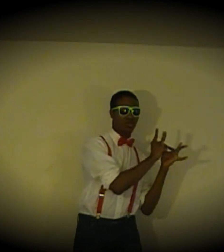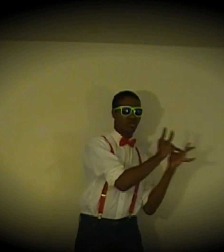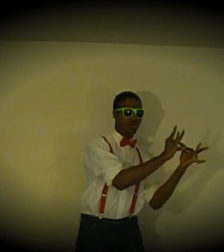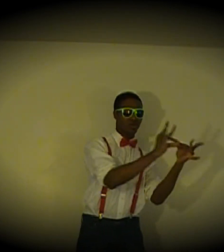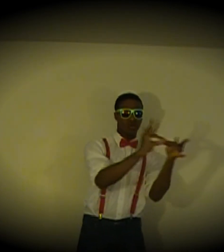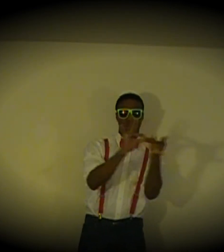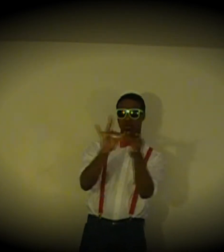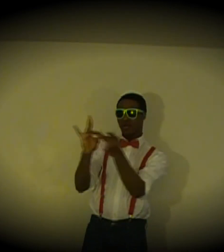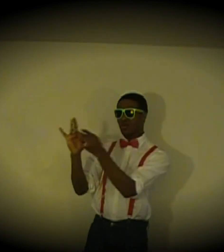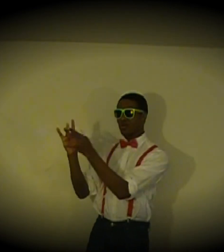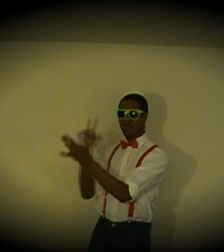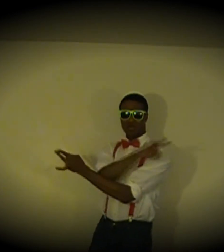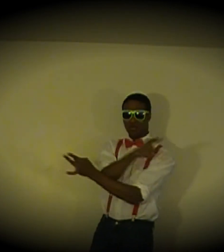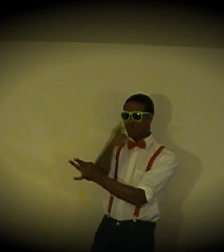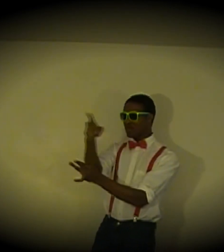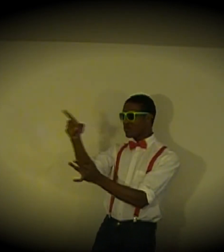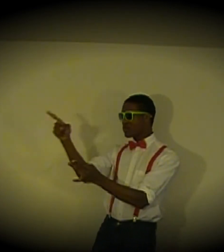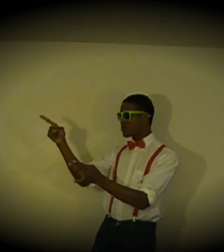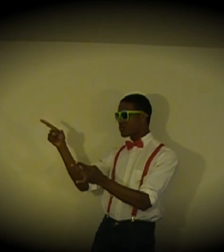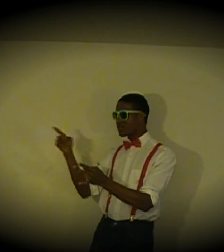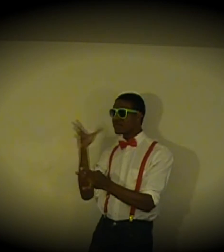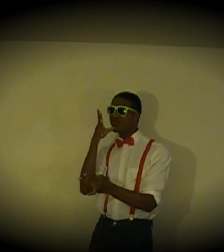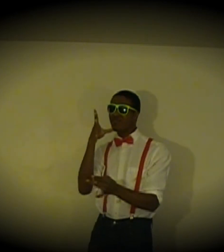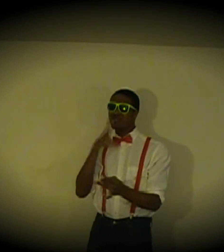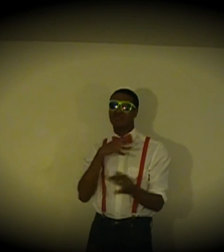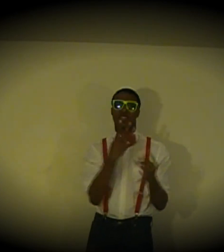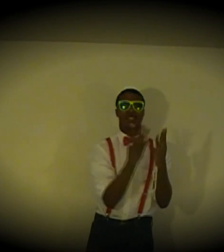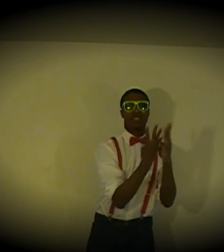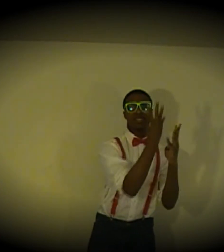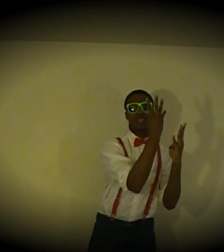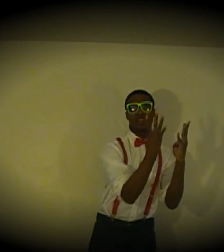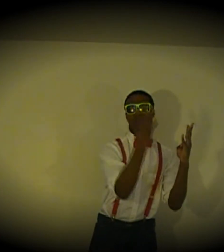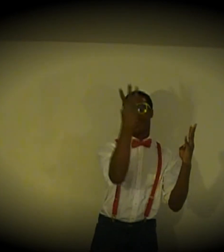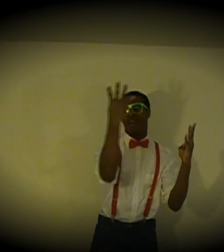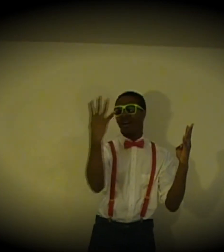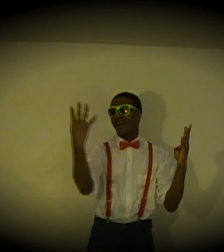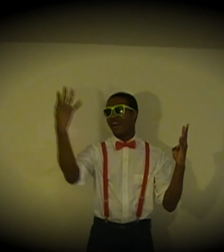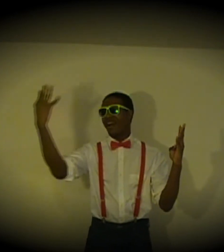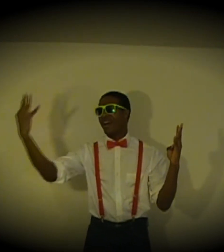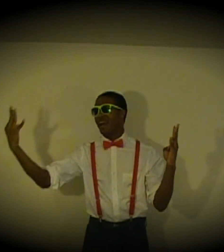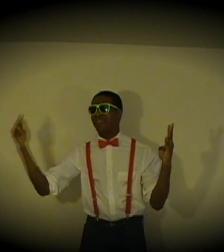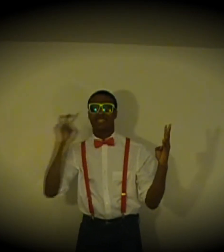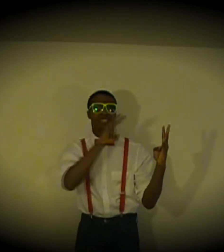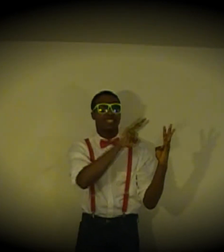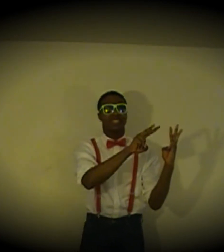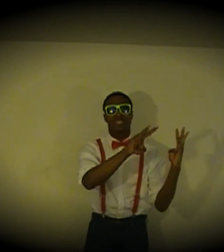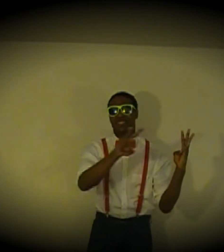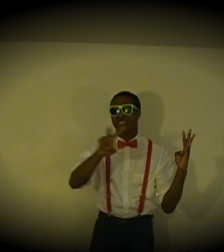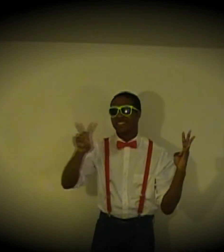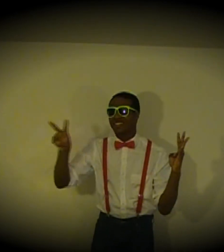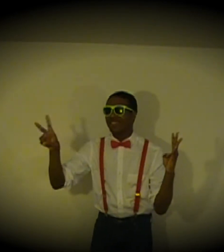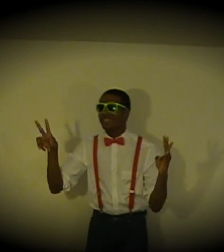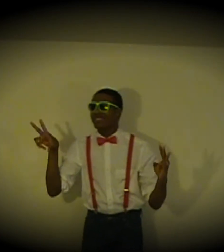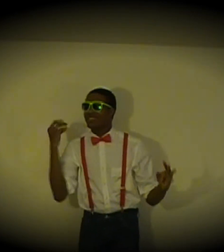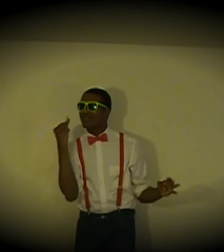사랑스러워 그래 너 그래 바로 너 아름다워